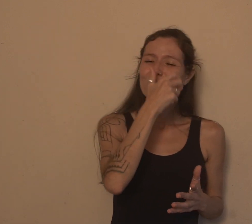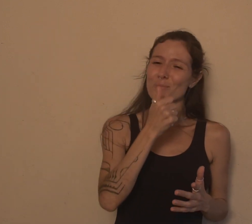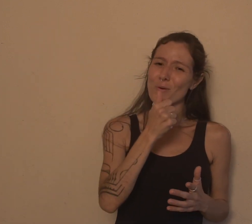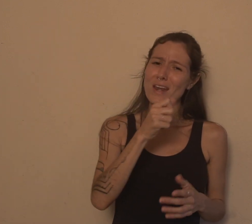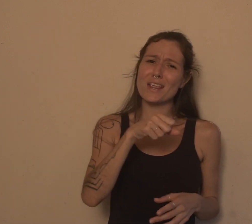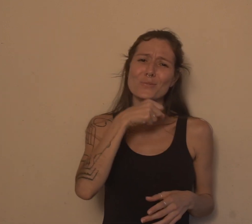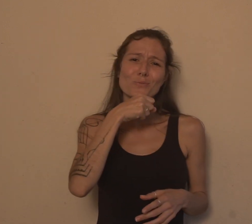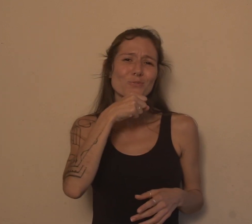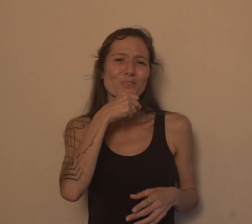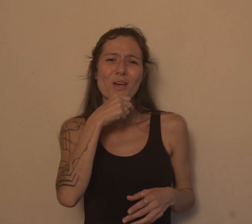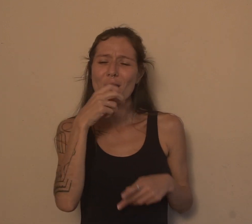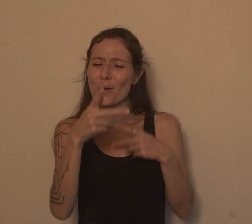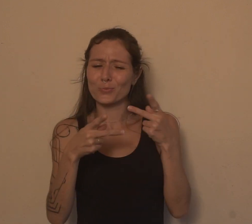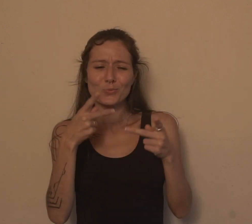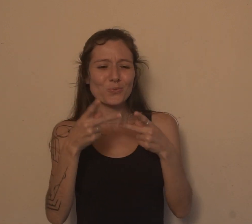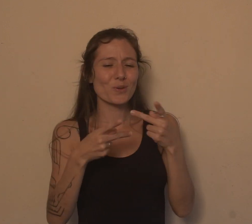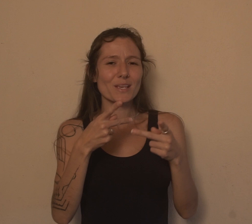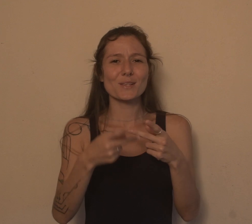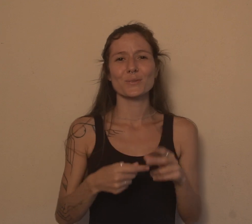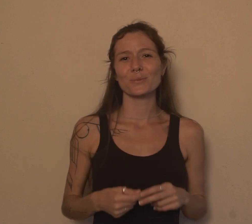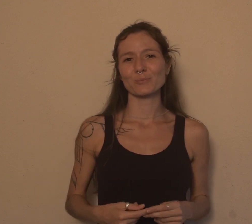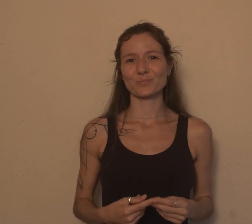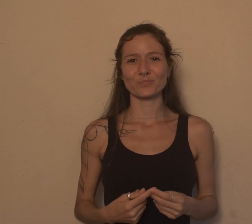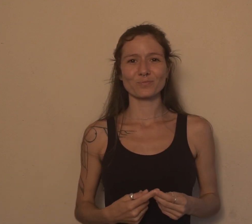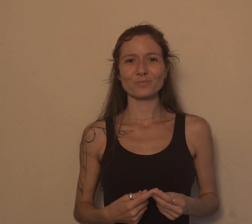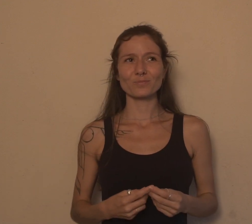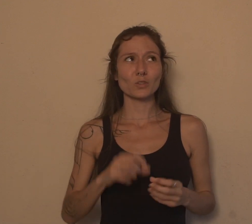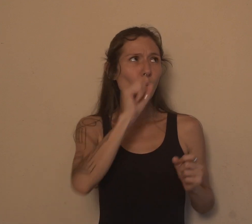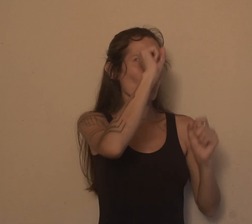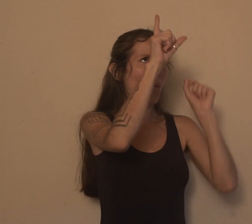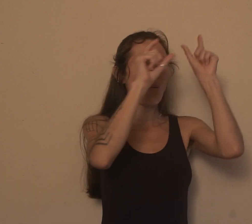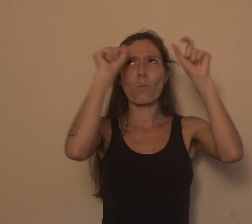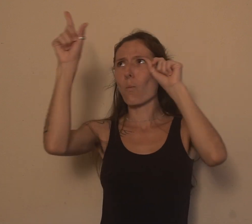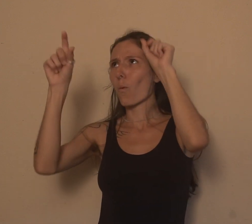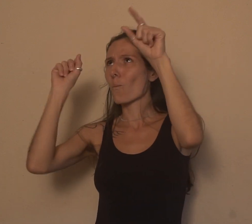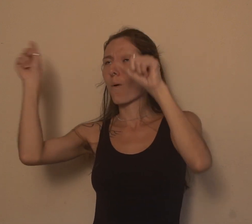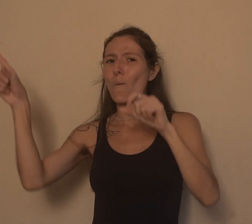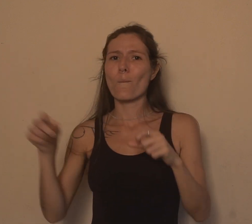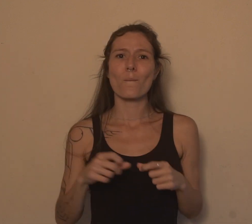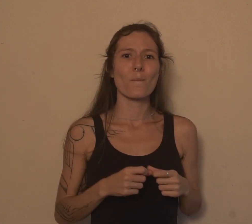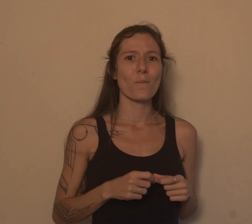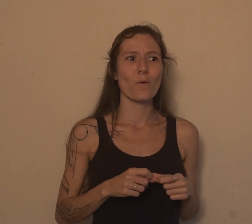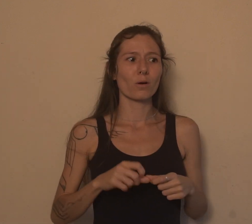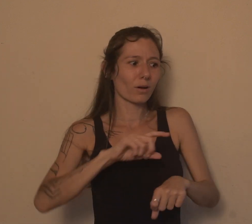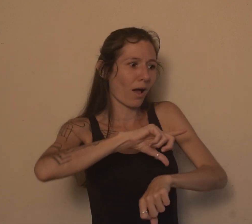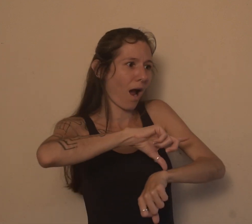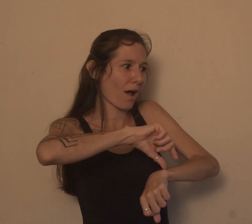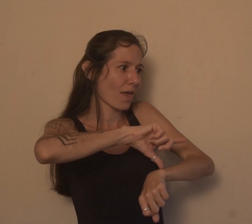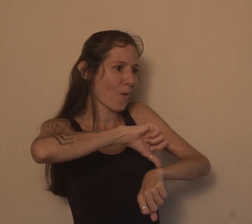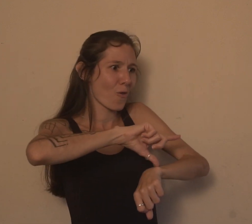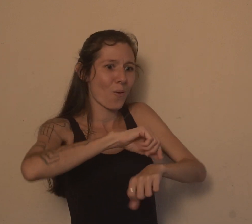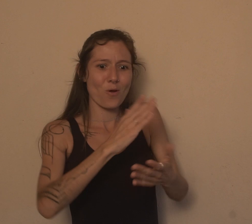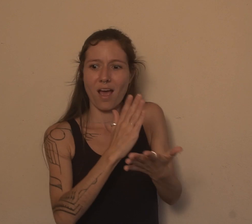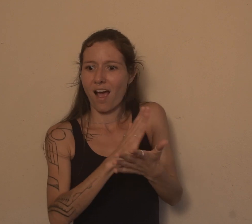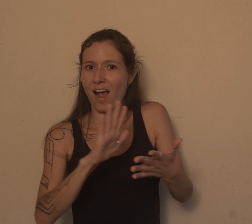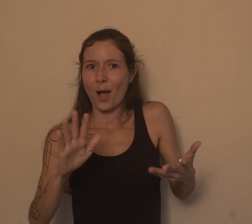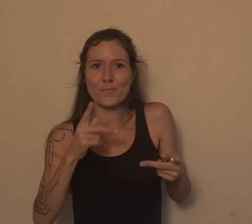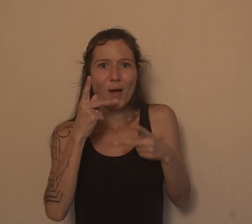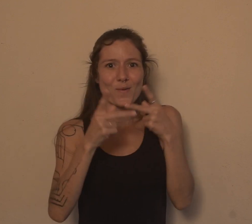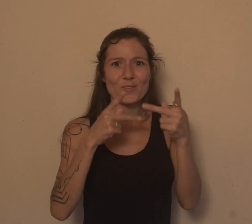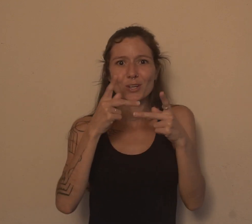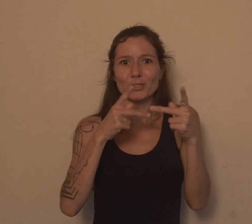deu